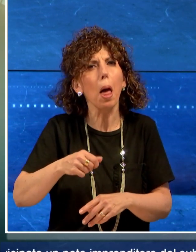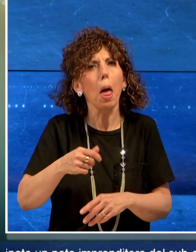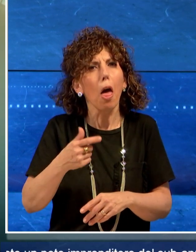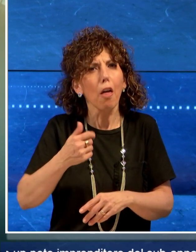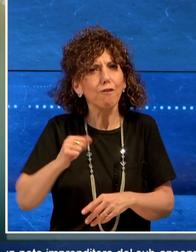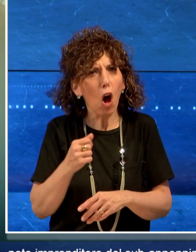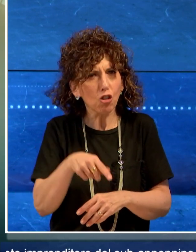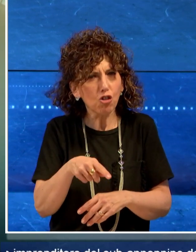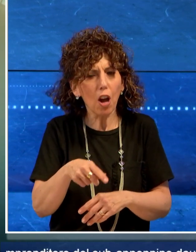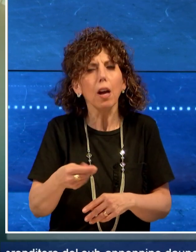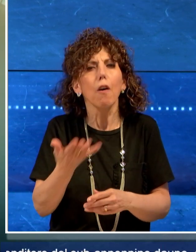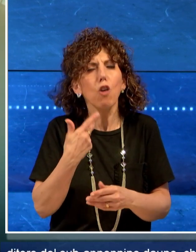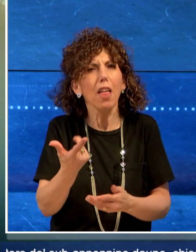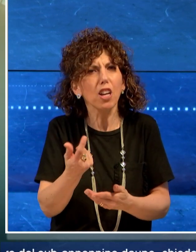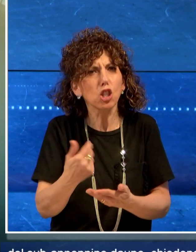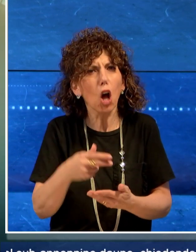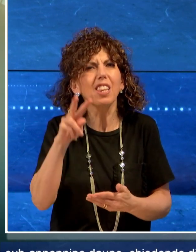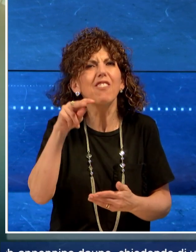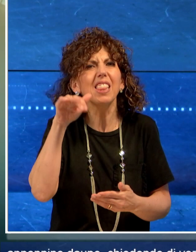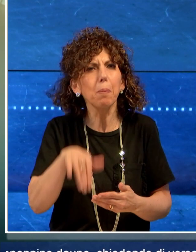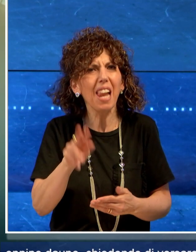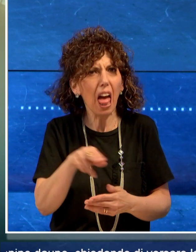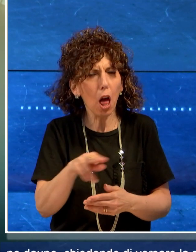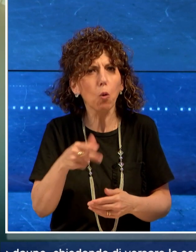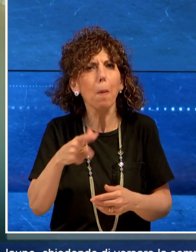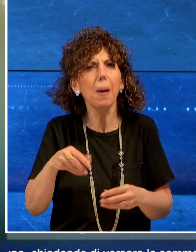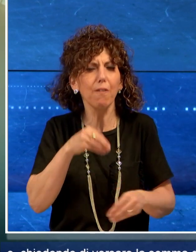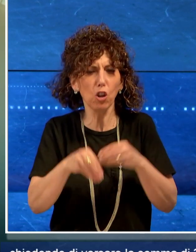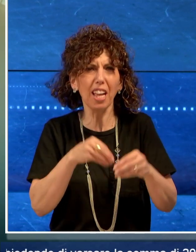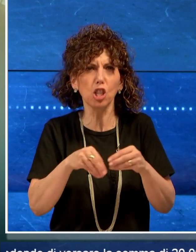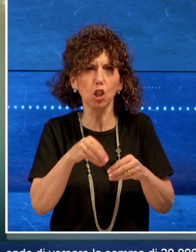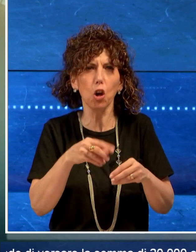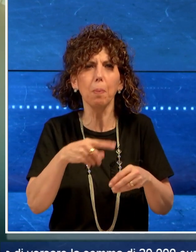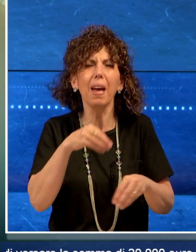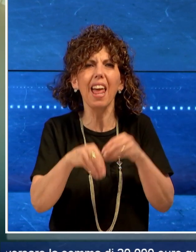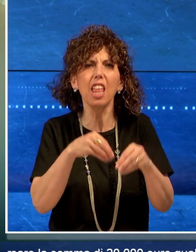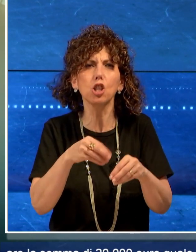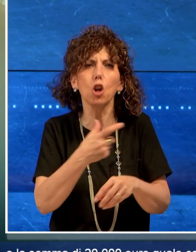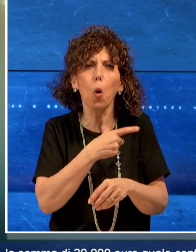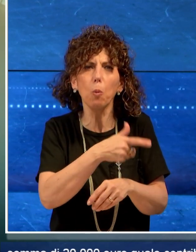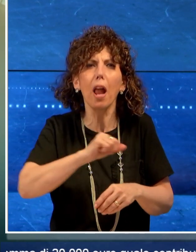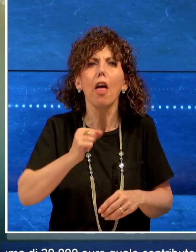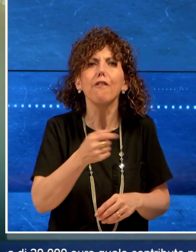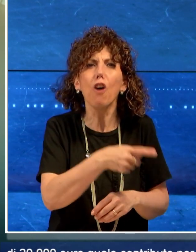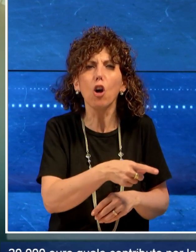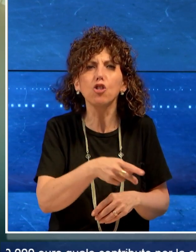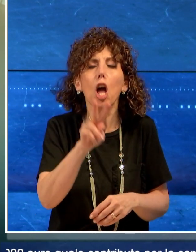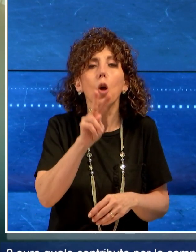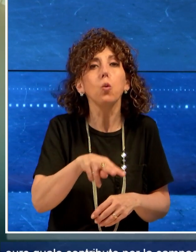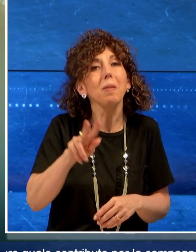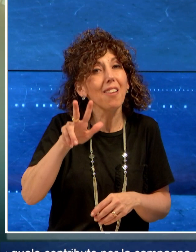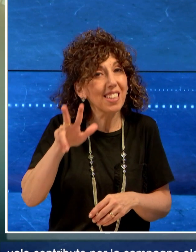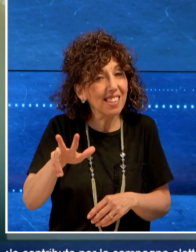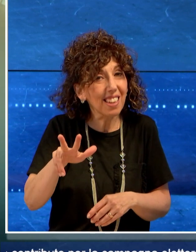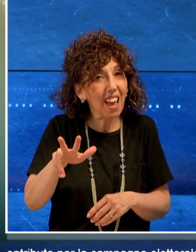euro quale contributo per la campagna elettorale per le elezioni comunali di Foggia nel 2023,